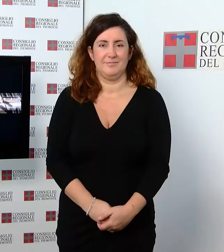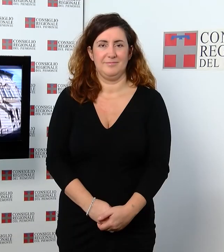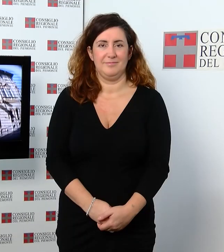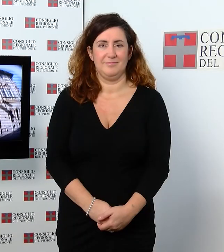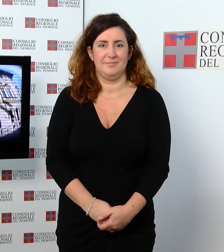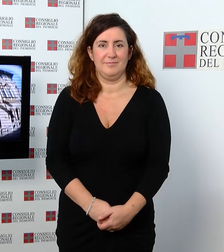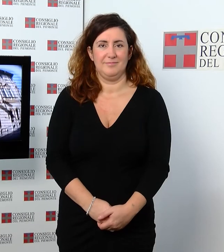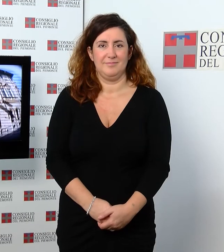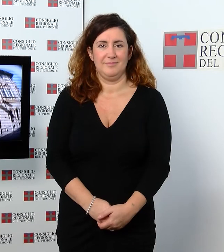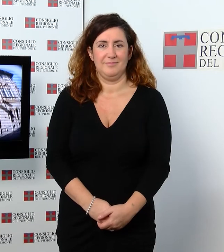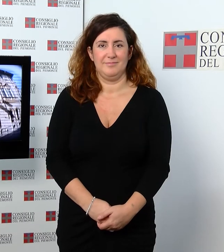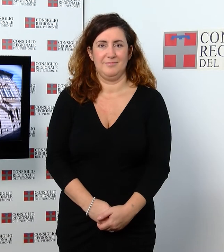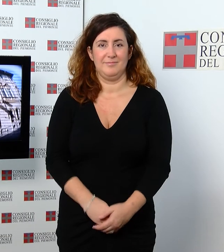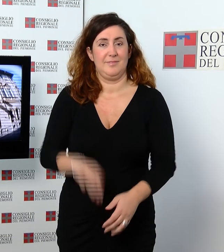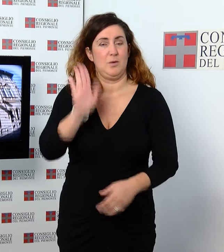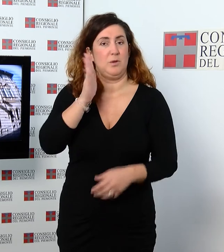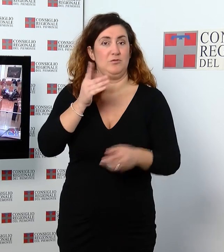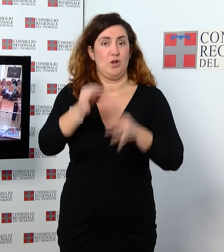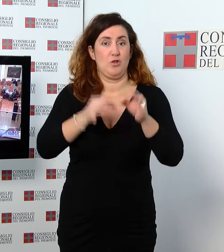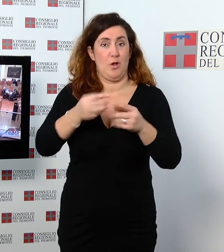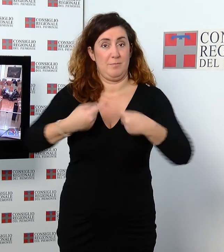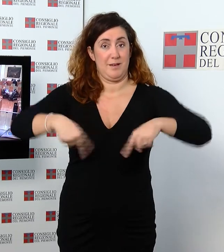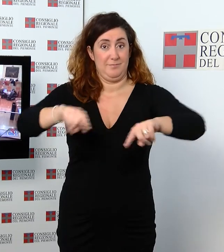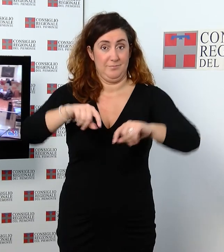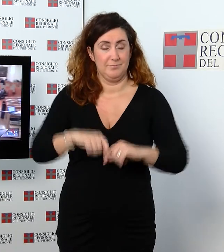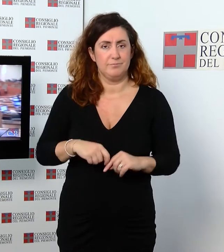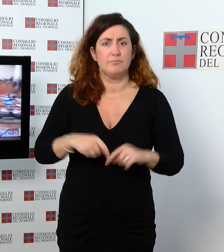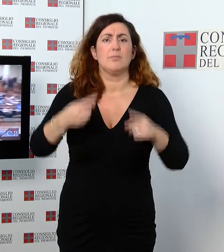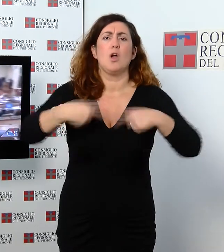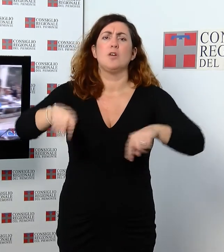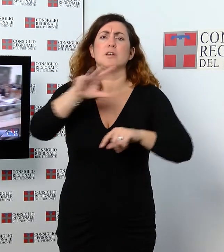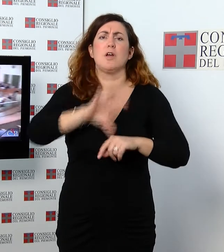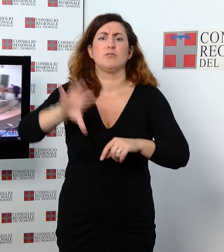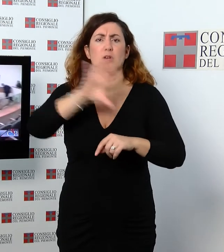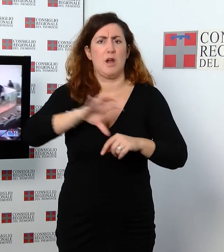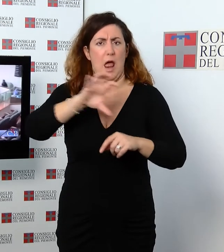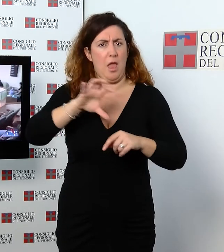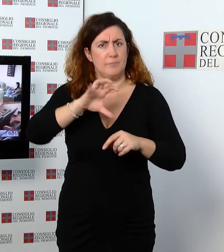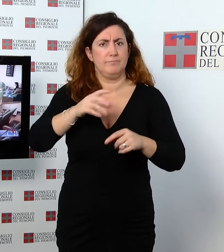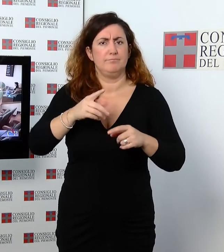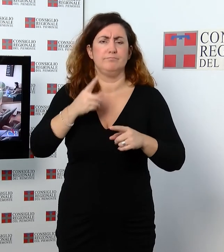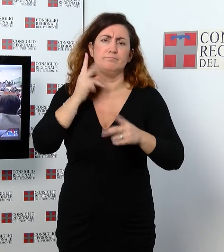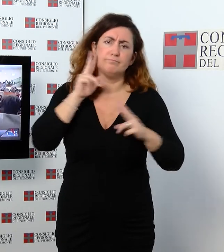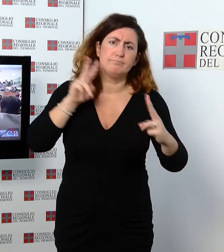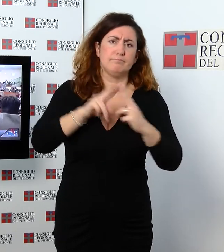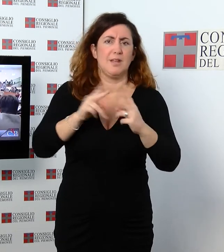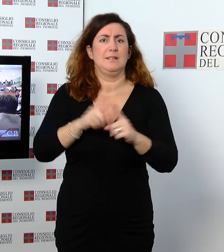La seduta del 15 ottobre. Il Consiglio regionale ha svolto una seduta straordinaria sul servizio per le emergenze